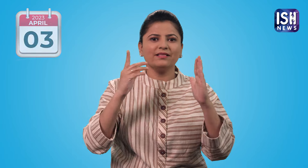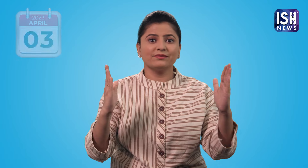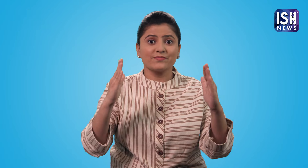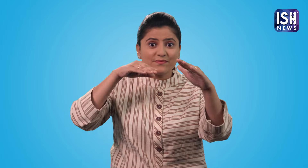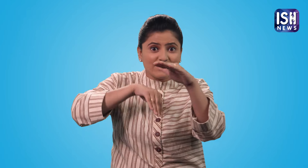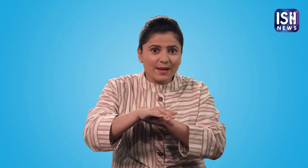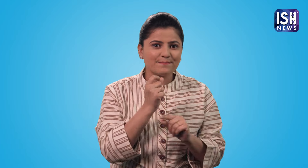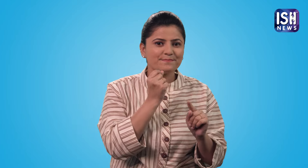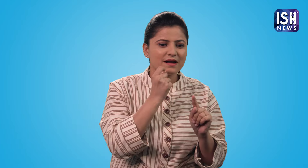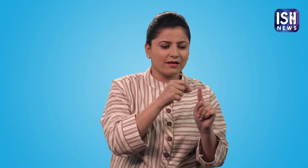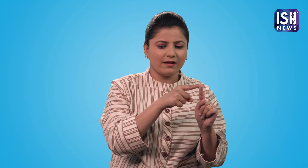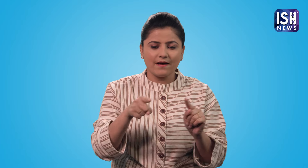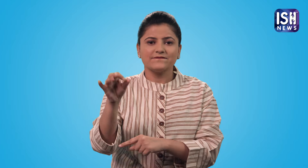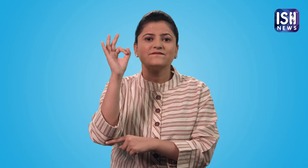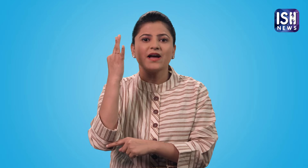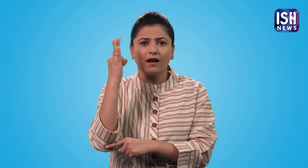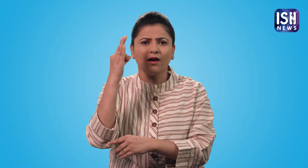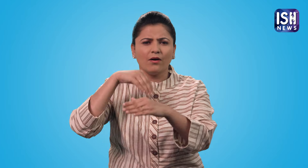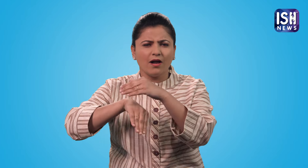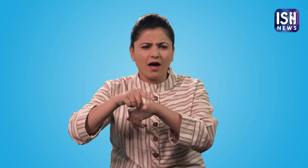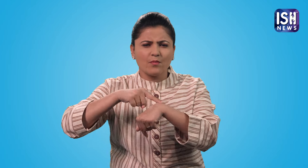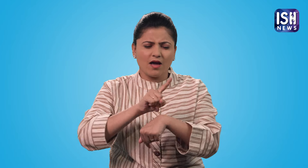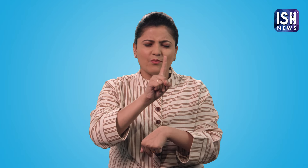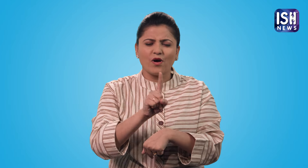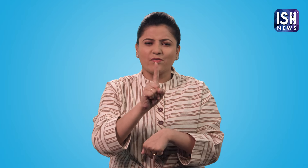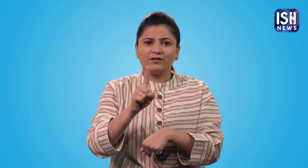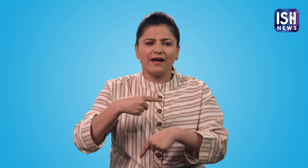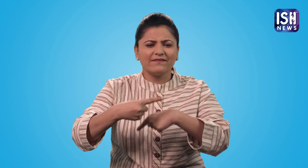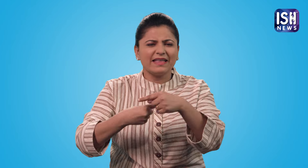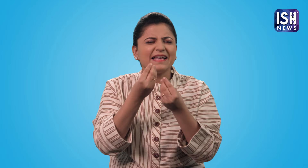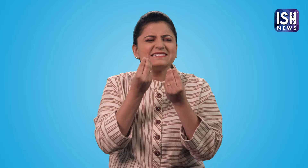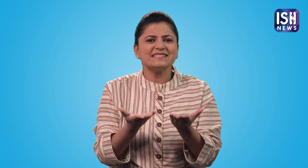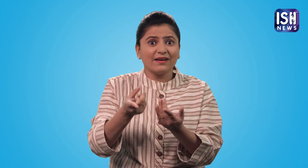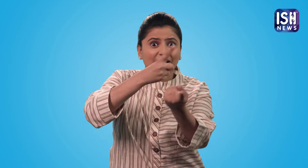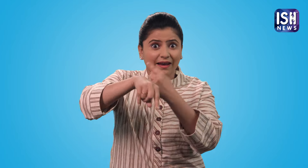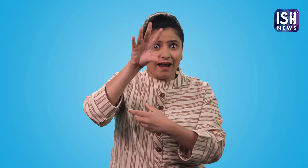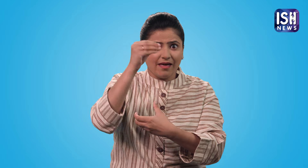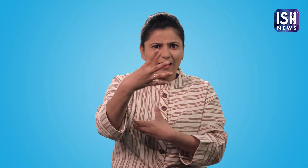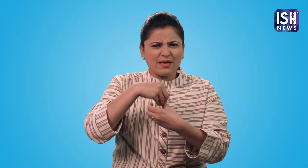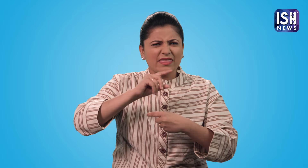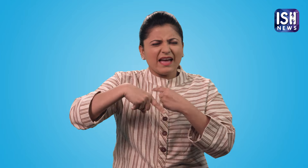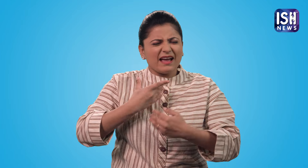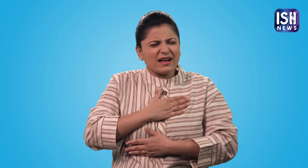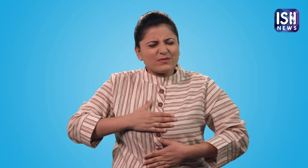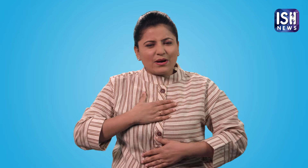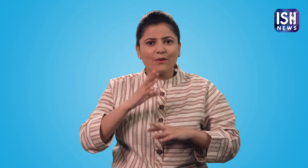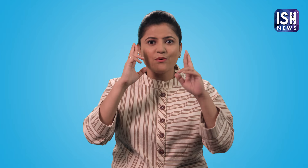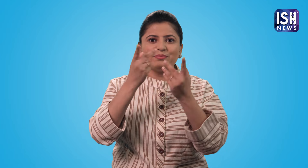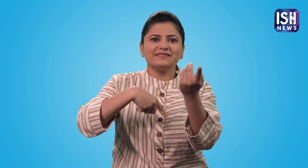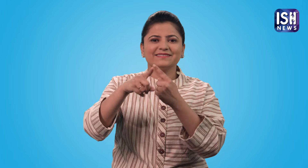कोस है और सोमवार से शुक्रवार हर रोज एक घंडे के लिए होगा एक बार जब आप कोस में शामिल हो जाएंगे तो आप निश्चित रूप से इसका